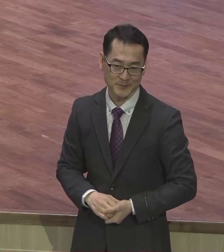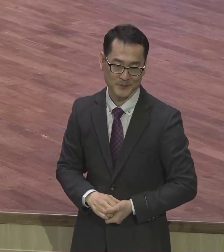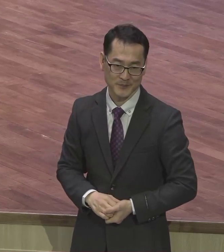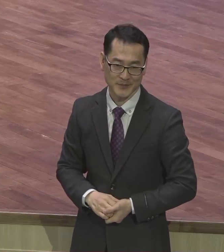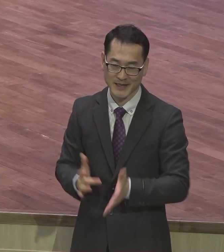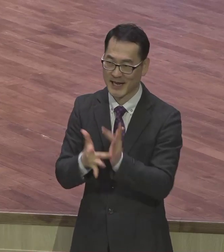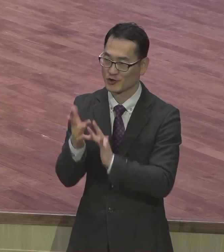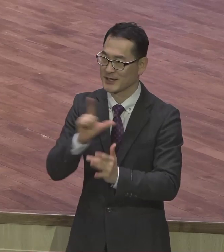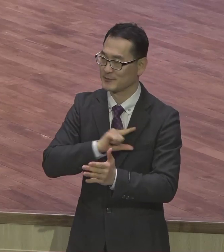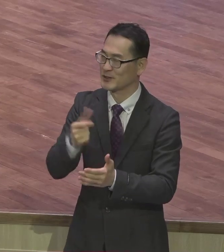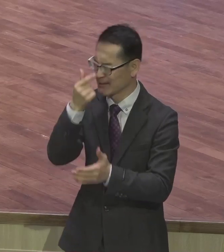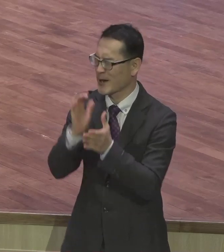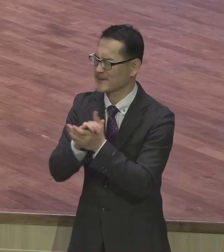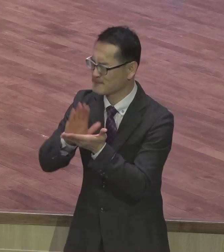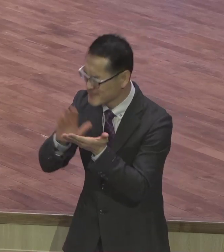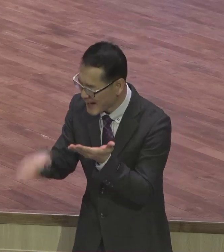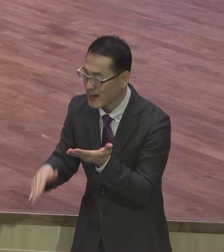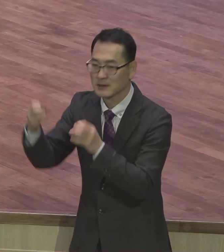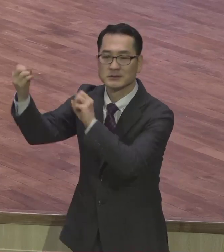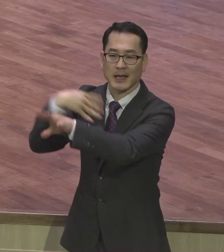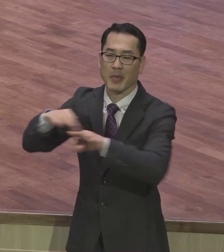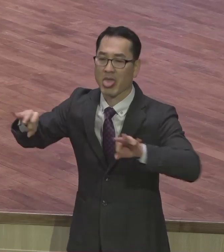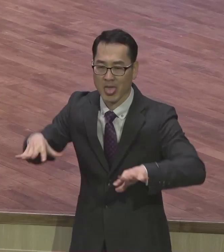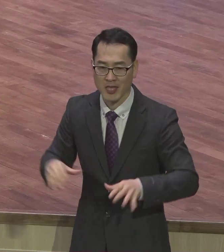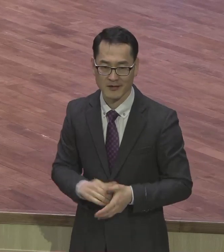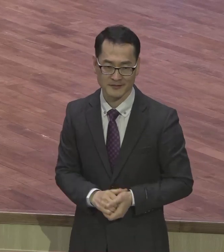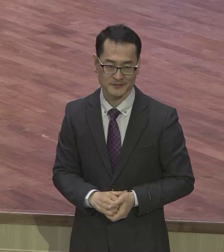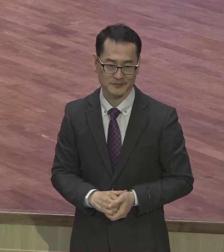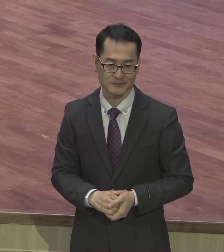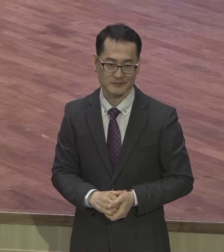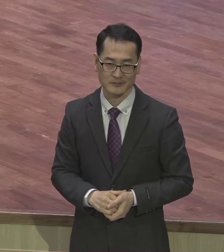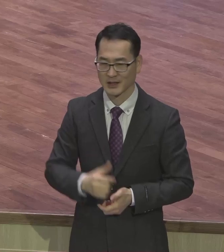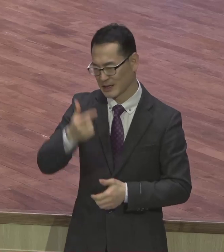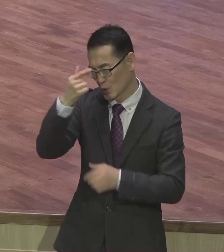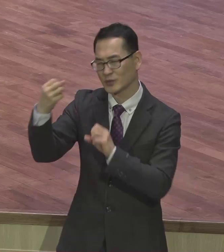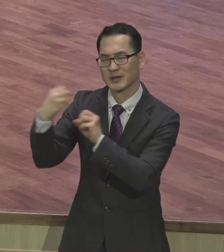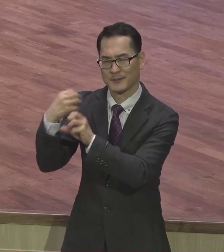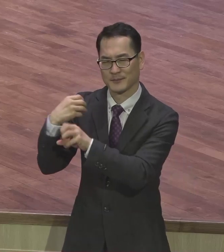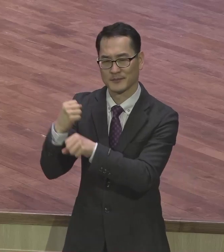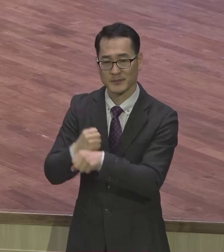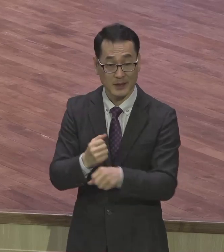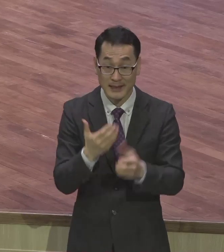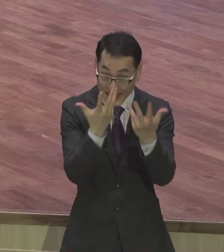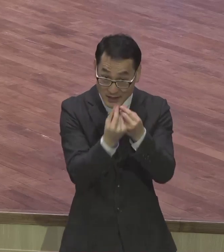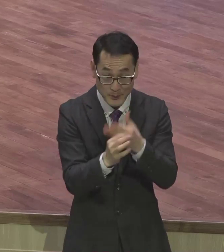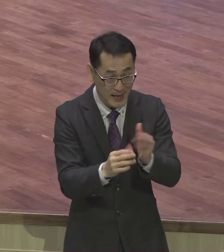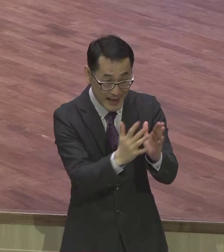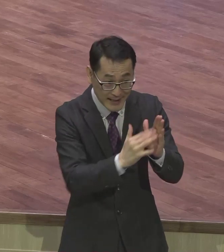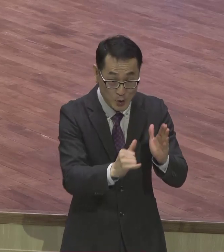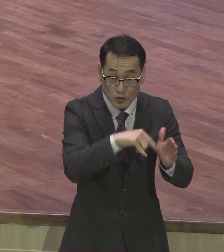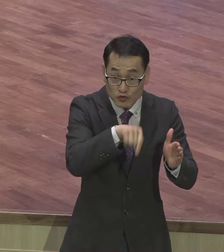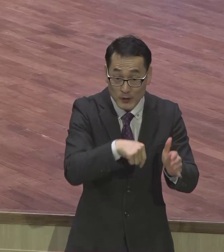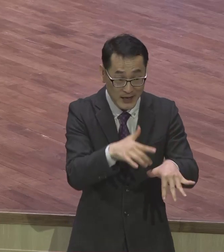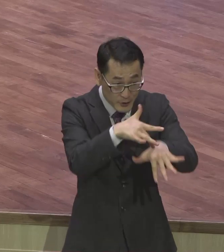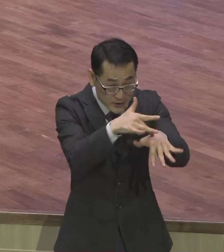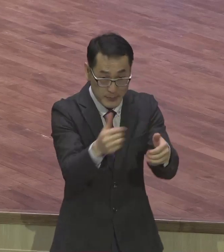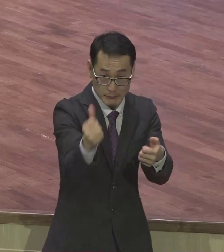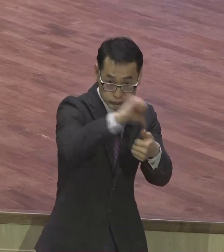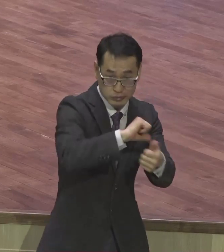기도하고 응답받아요 예수 이름으로 기도하면 어느 정도 되느냐 여러분 가족 중에 누가 귀신들 있다든가 이상한 사람은 예수